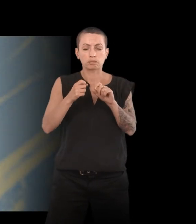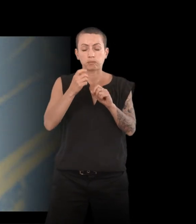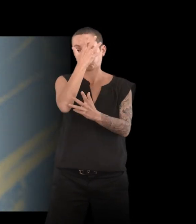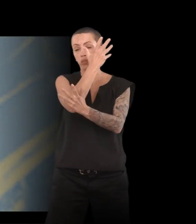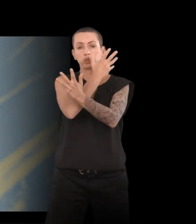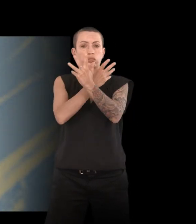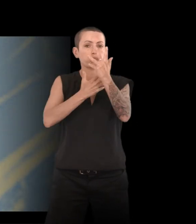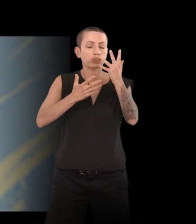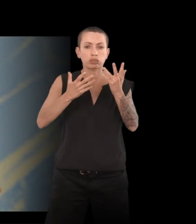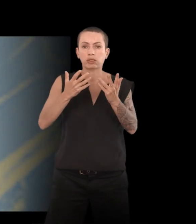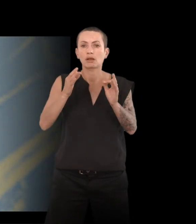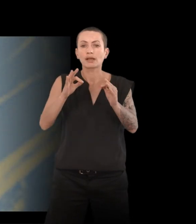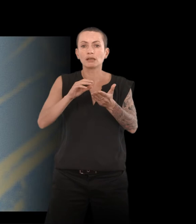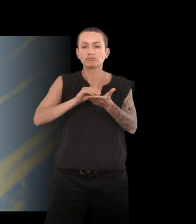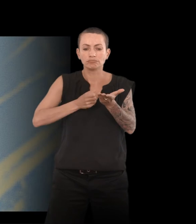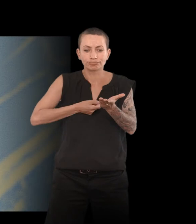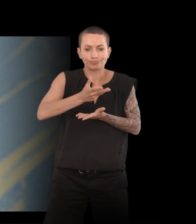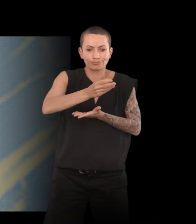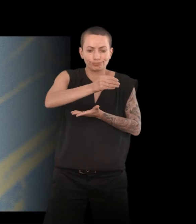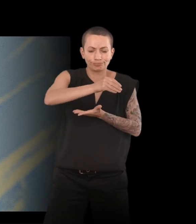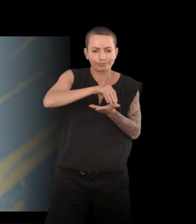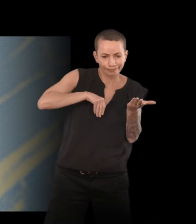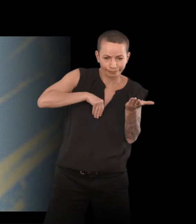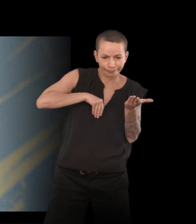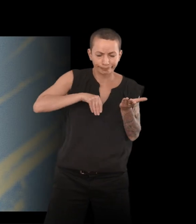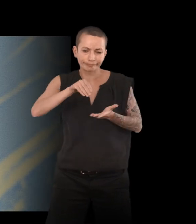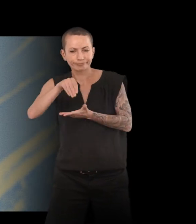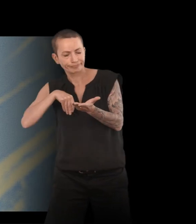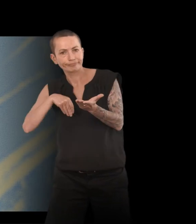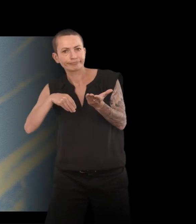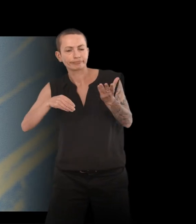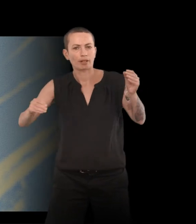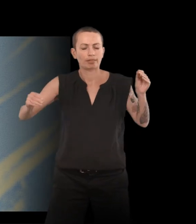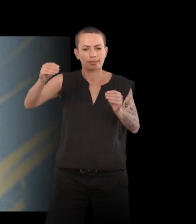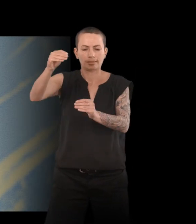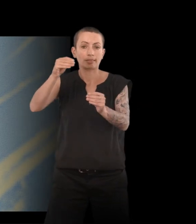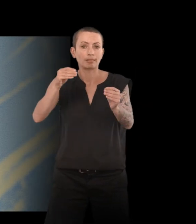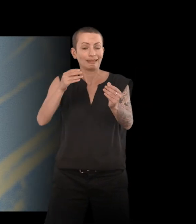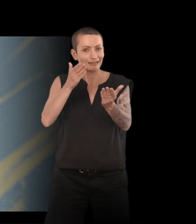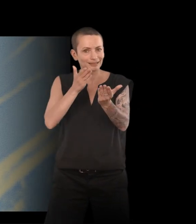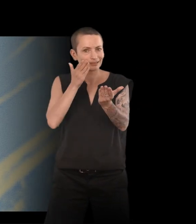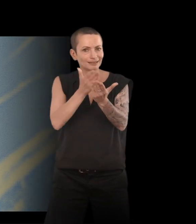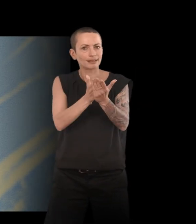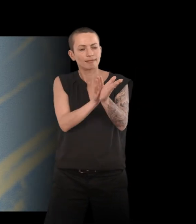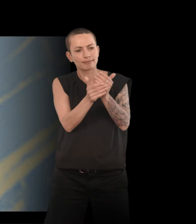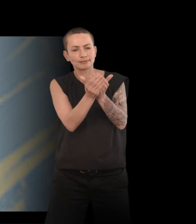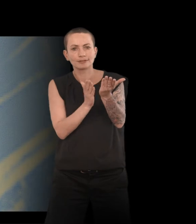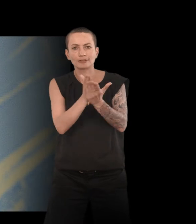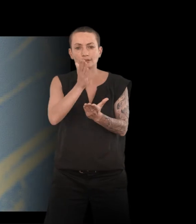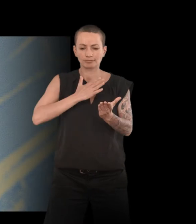la manière d'écrire, fragmenté, comme dans votre texte, et ça dit quelque chose de l'expérience du malade lui